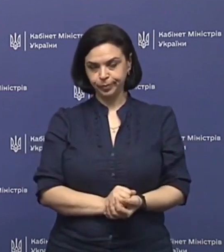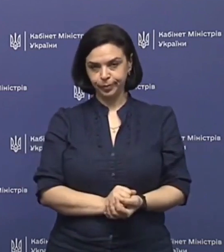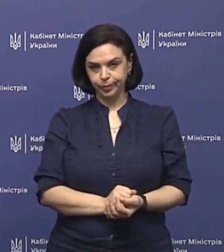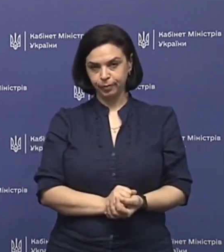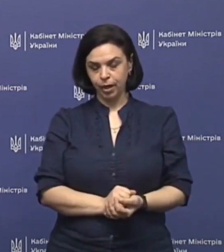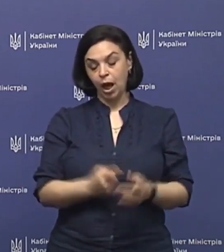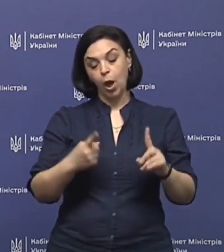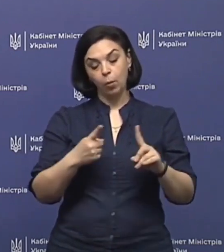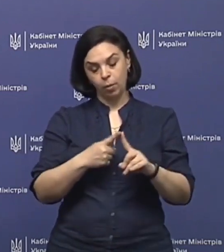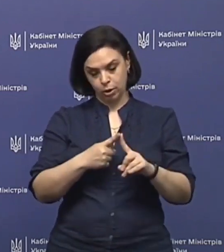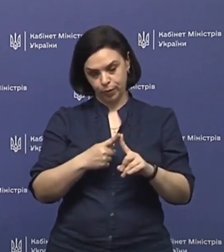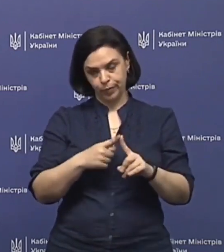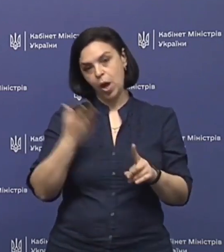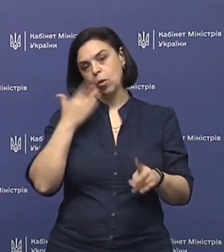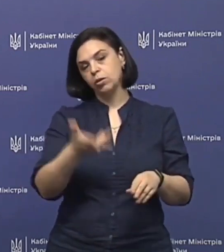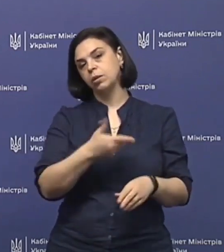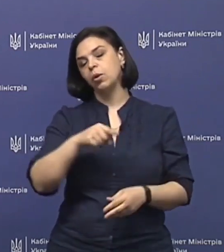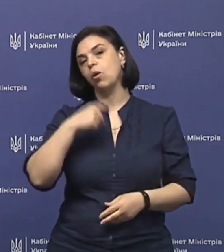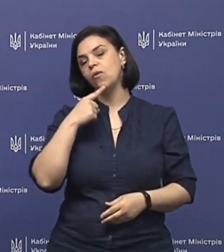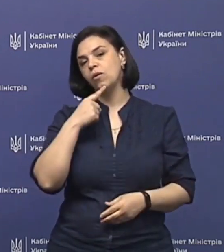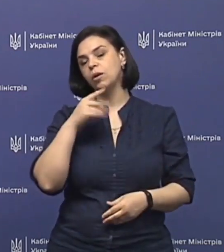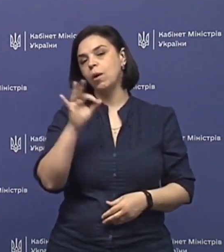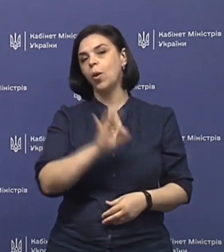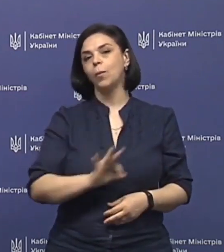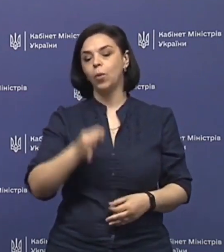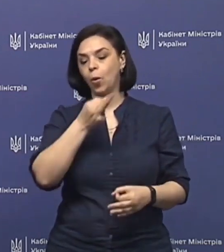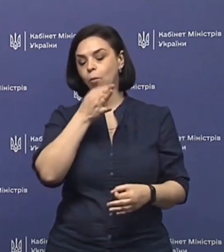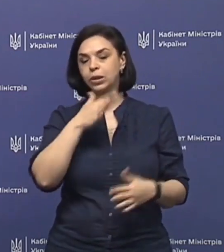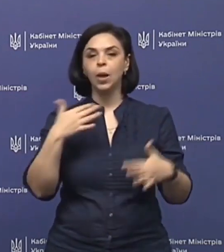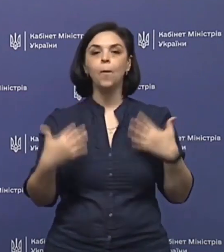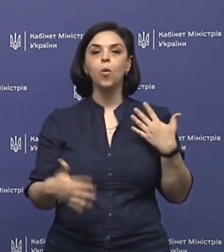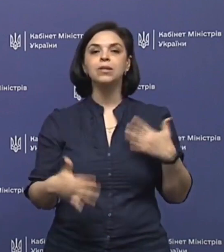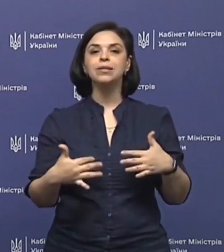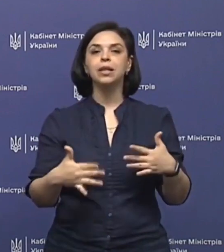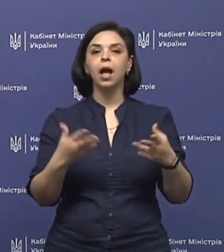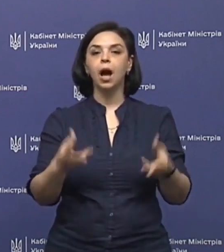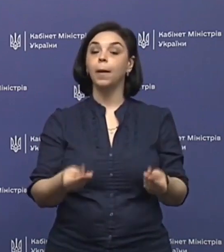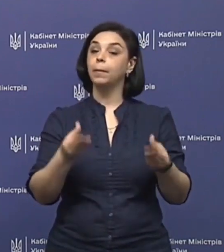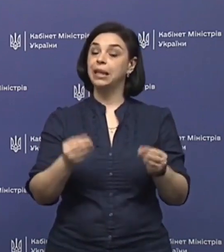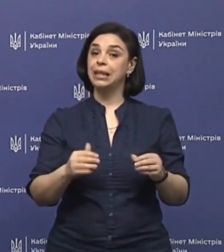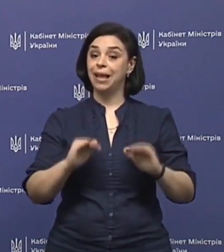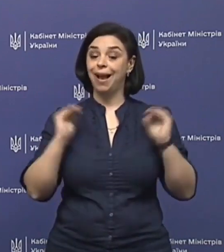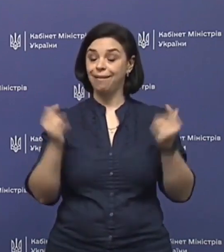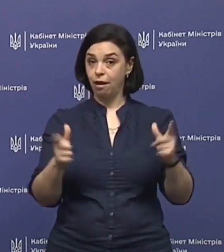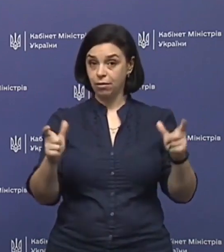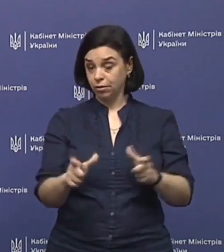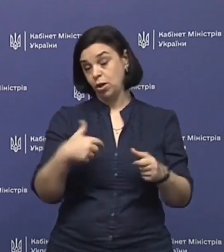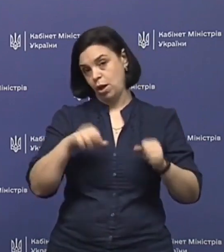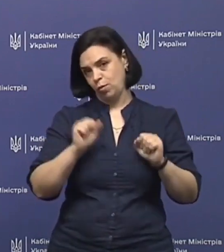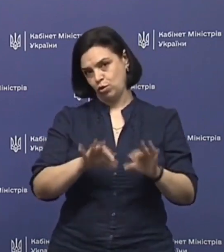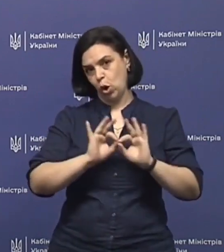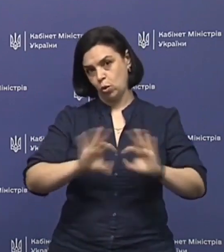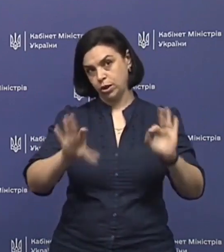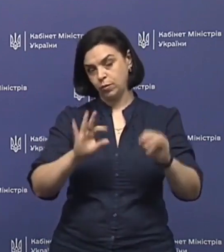Ну, по-перше, коли ми говоримо про будь-яке послаблення карантину, я можу